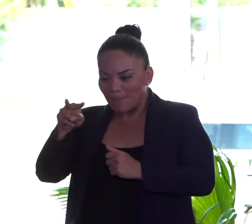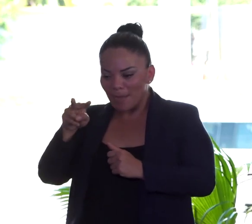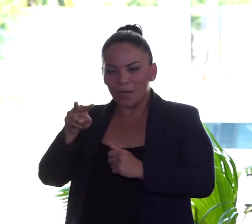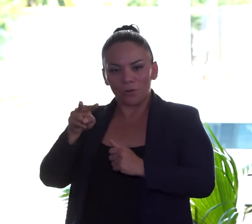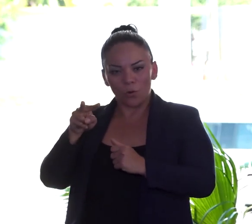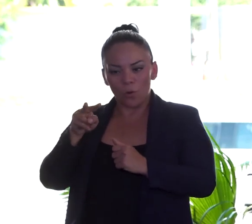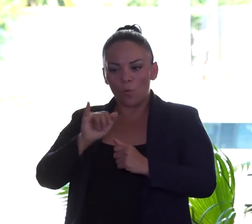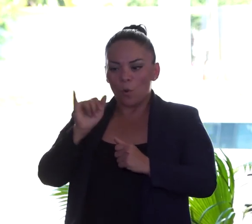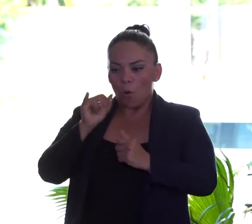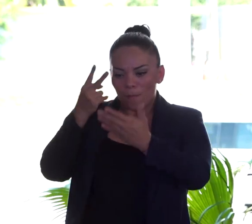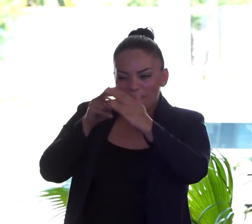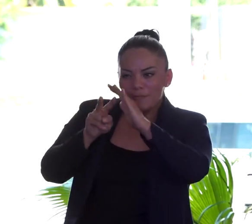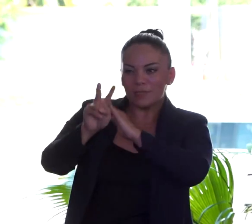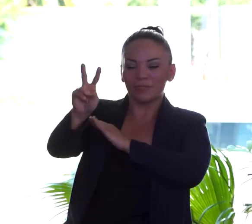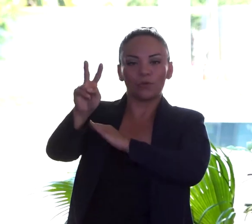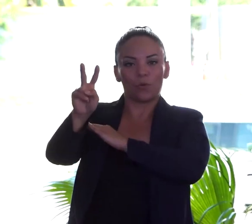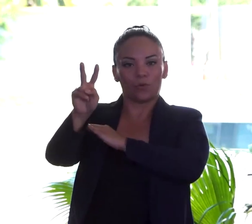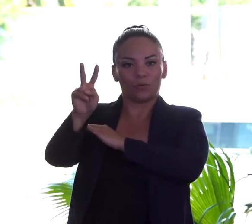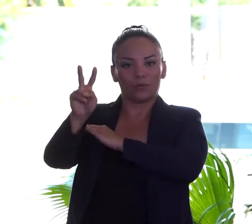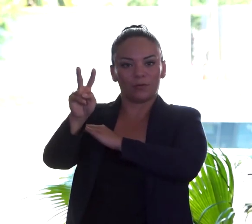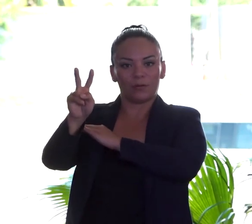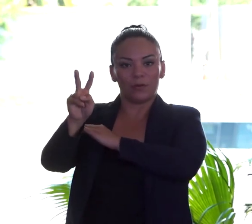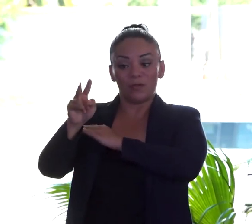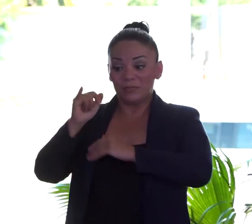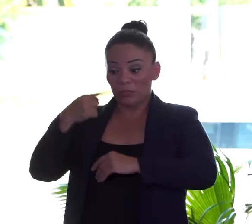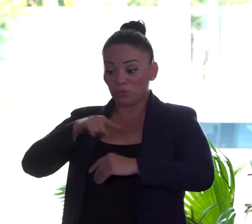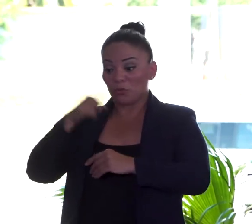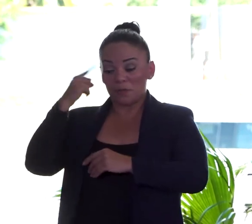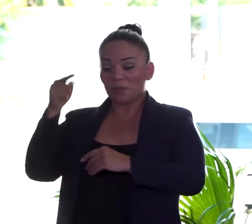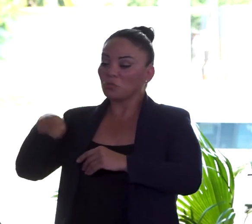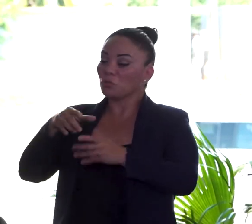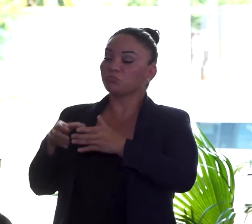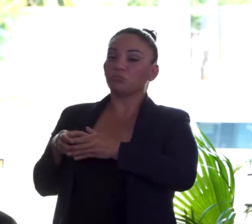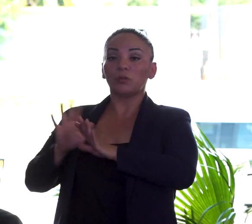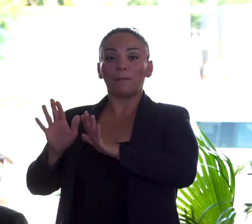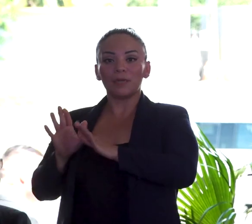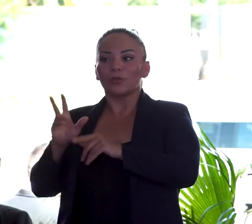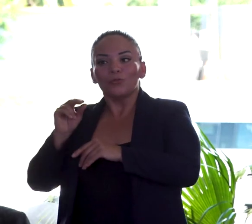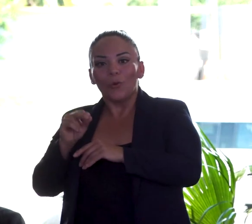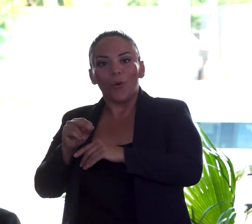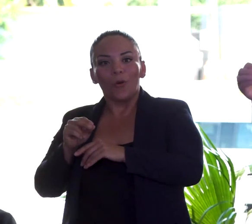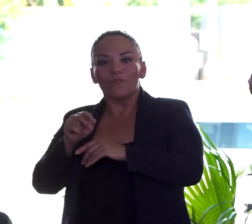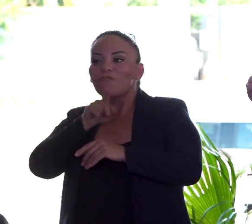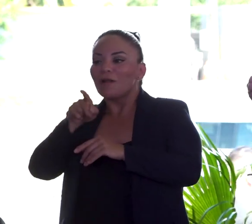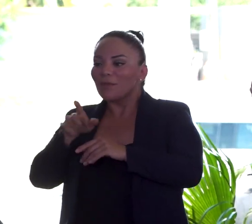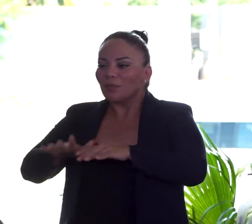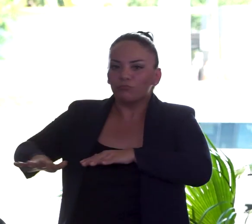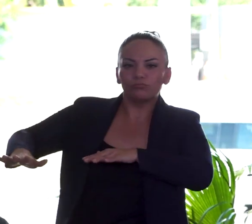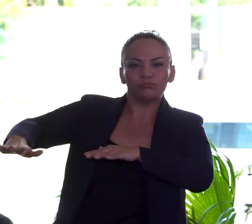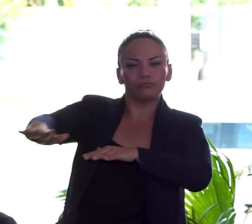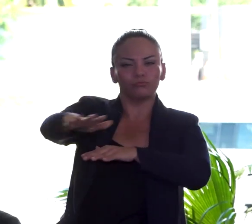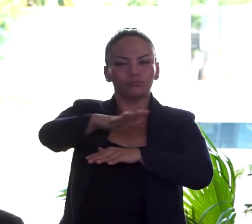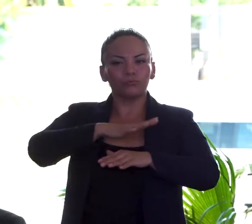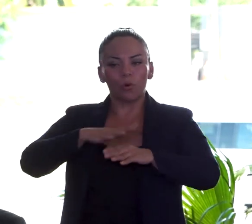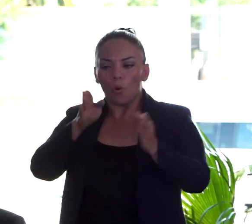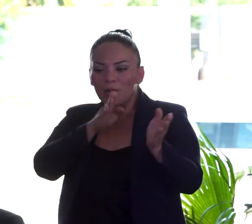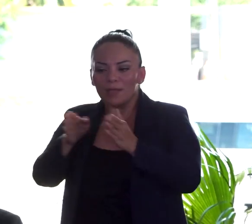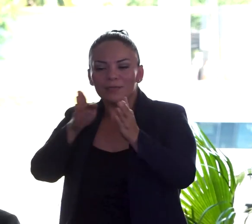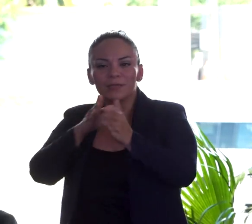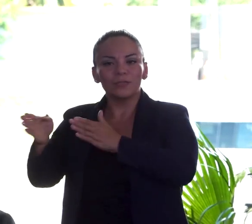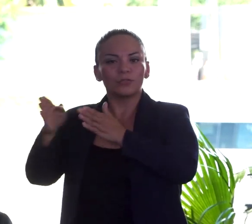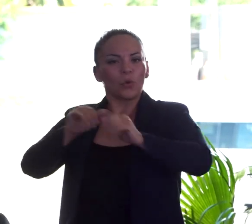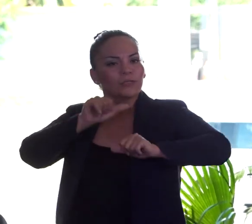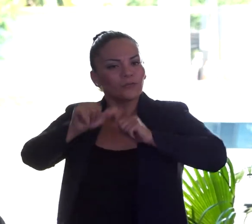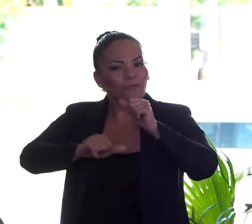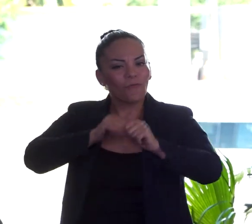es no entender el ecosistema de organización, de esfuerzo, entrenamiento y de ilusiones